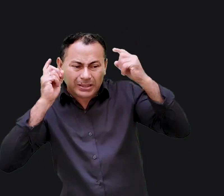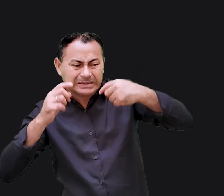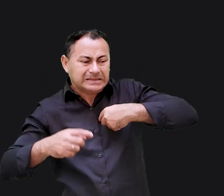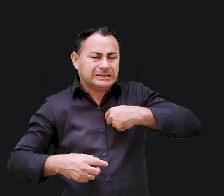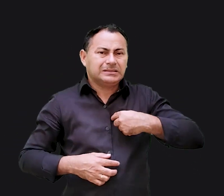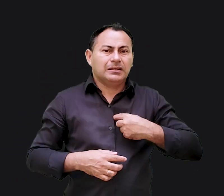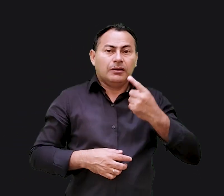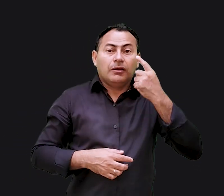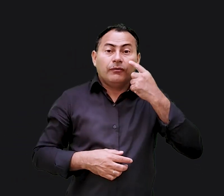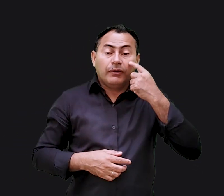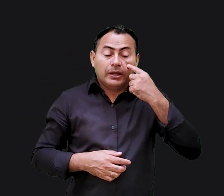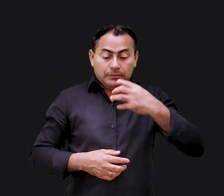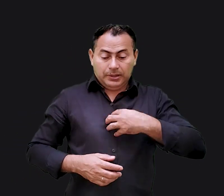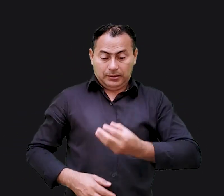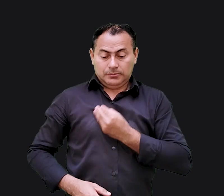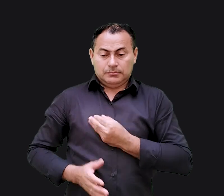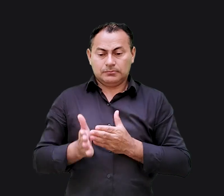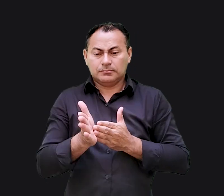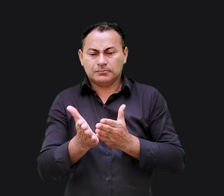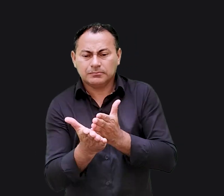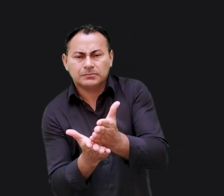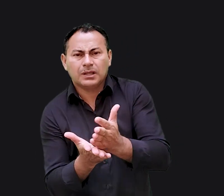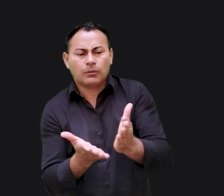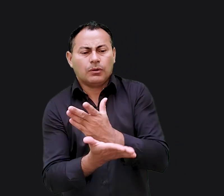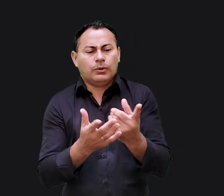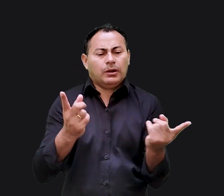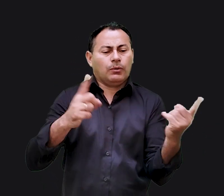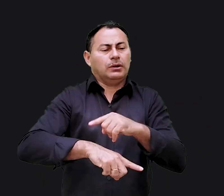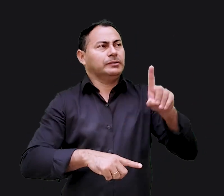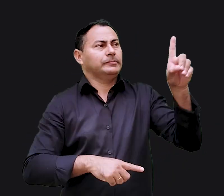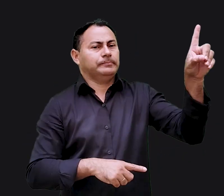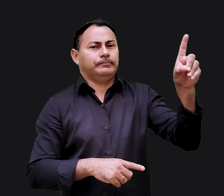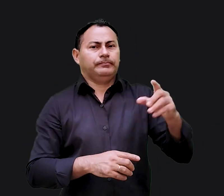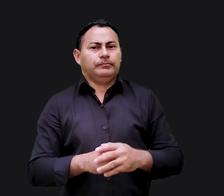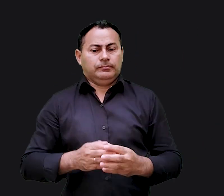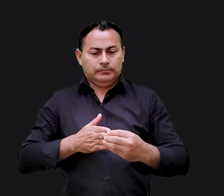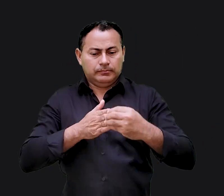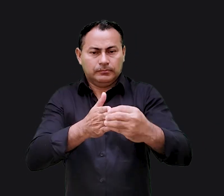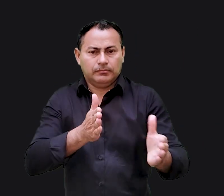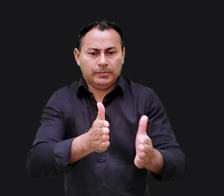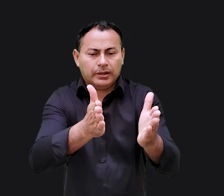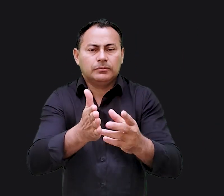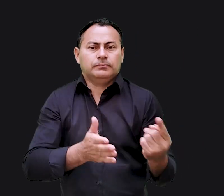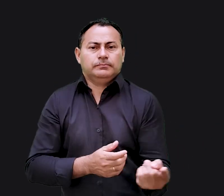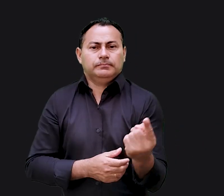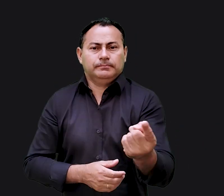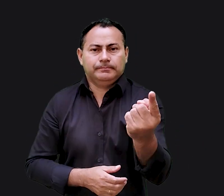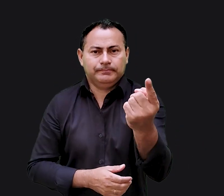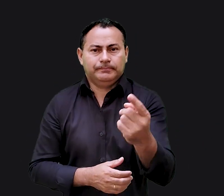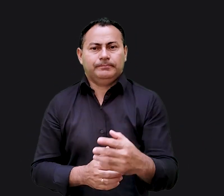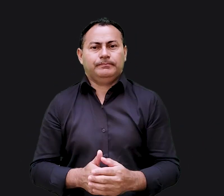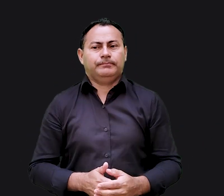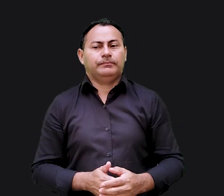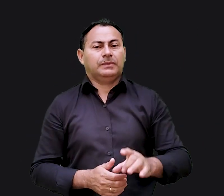vê se em minha conduta alguma coisa te ofende dirige-me pelo caminho eterno